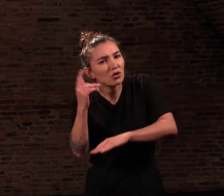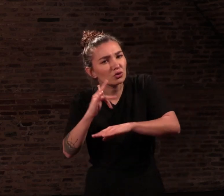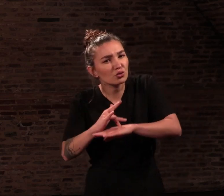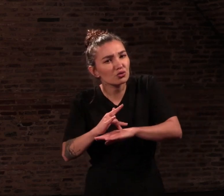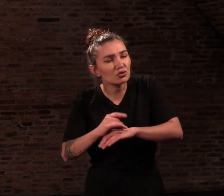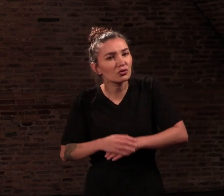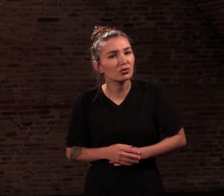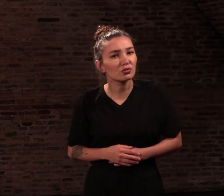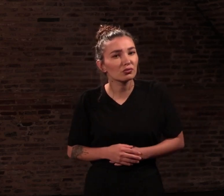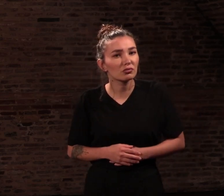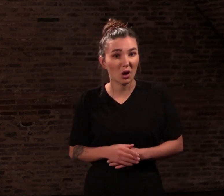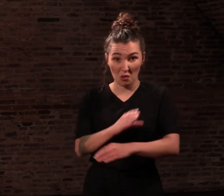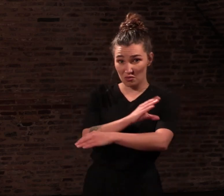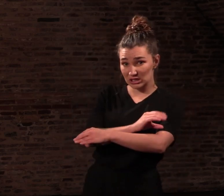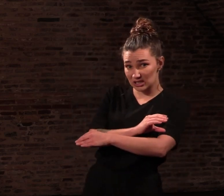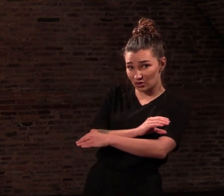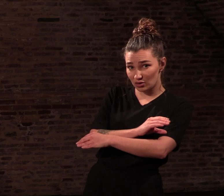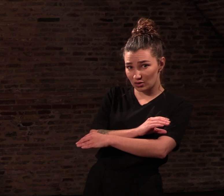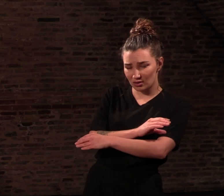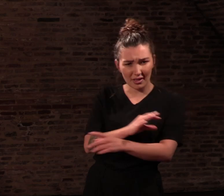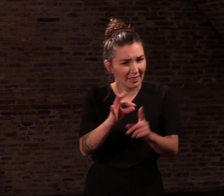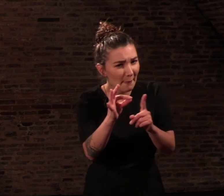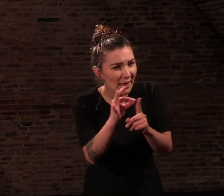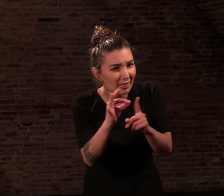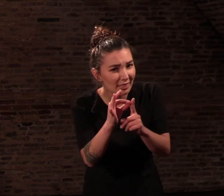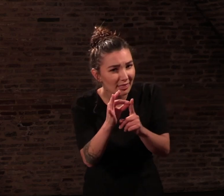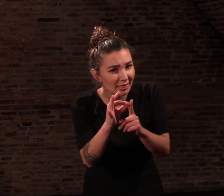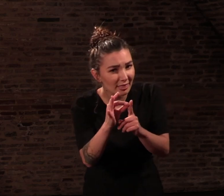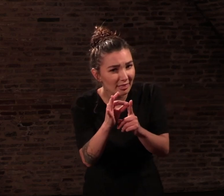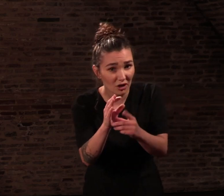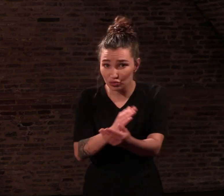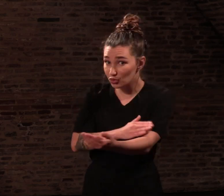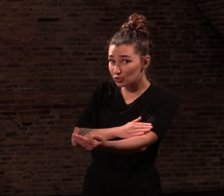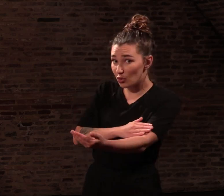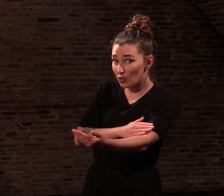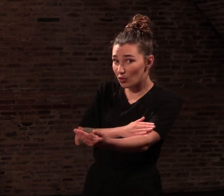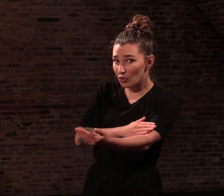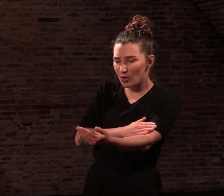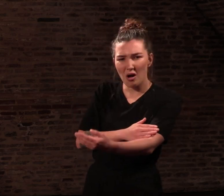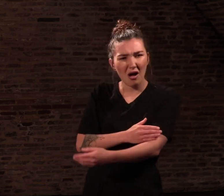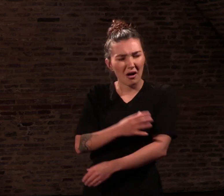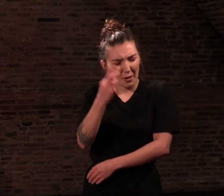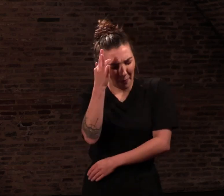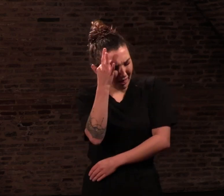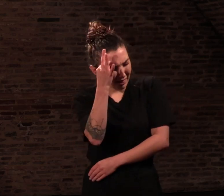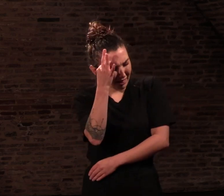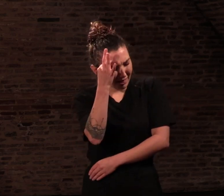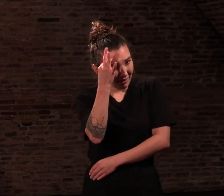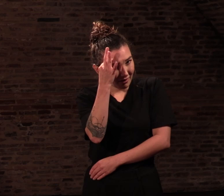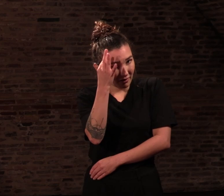Avais-je du cholestérol, du diabète, de la tension, des maux de tête, de cœur,